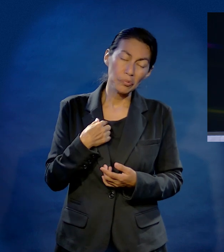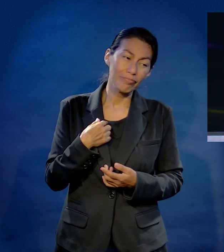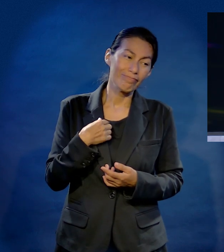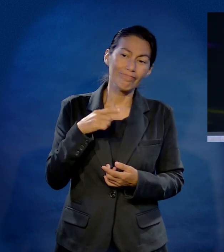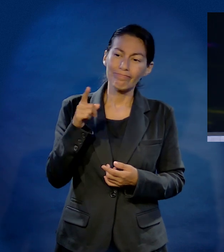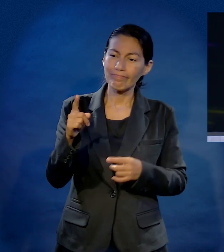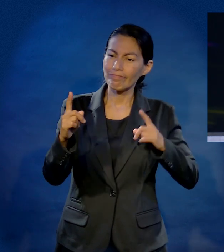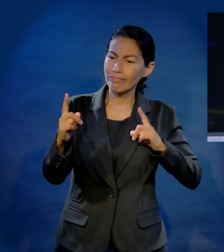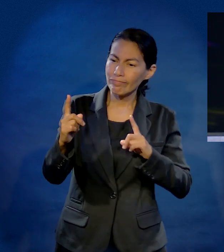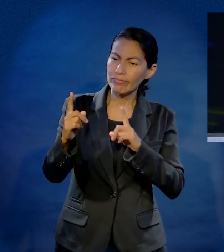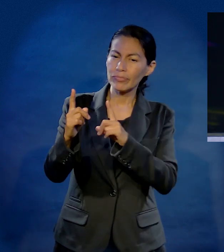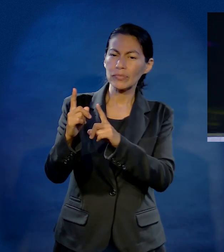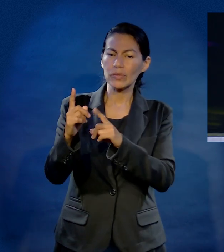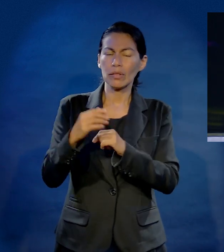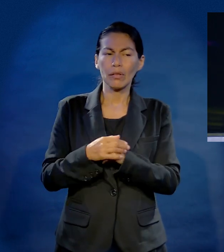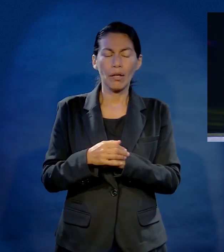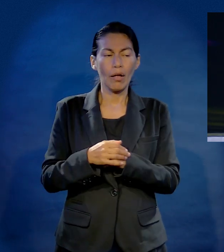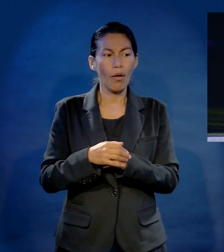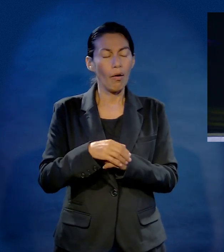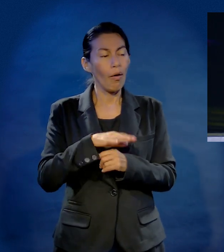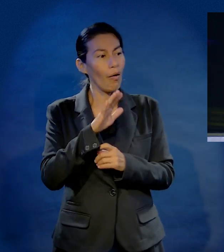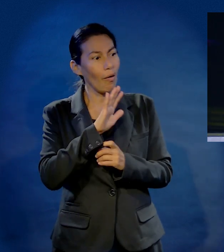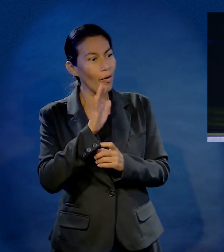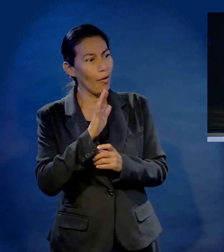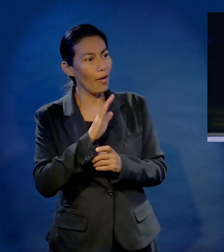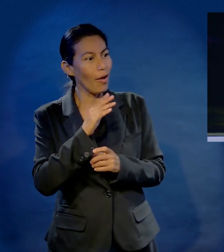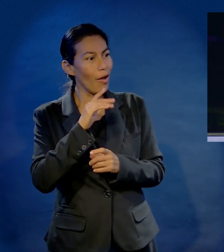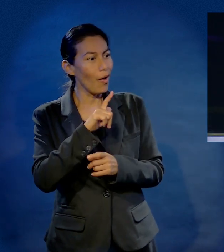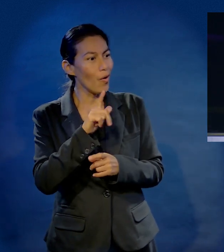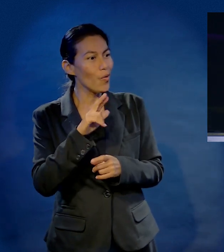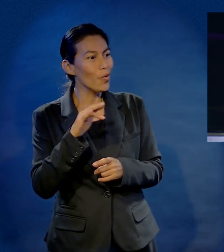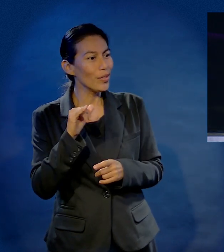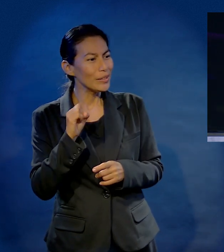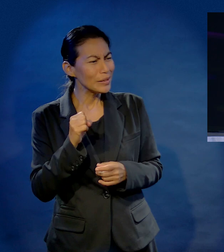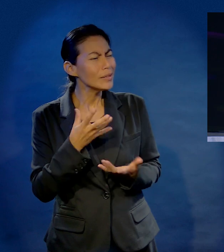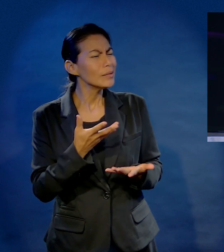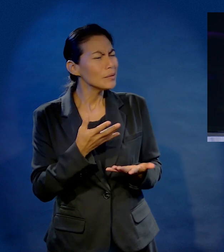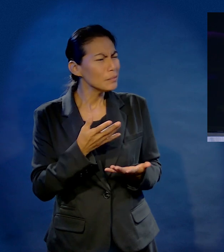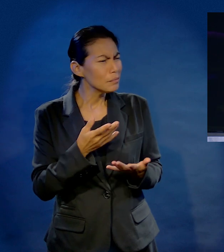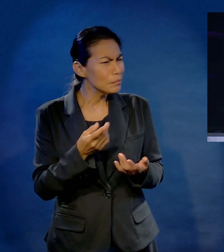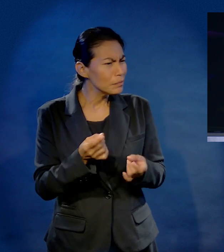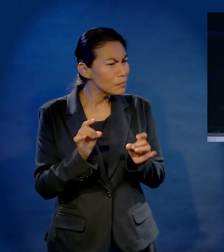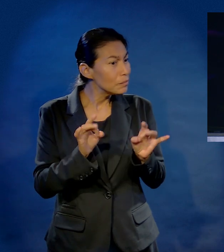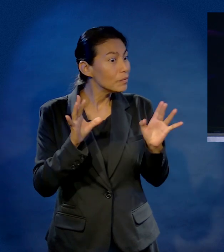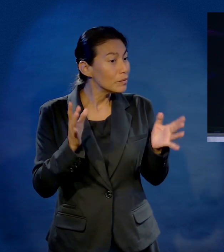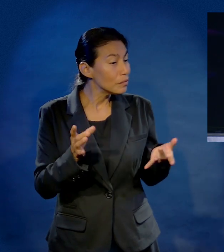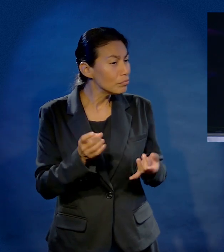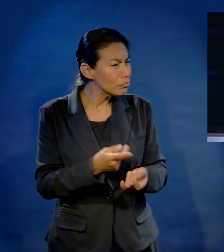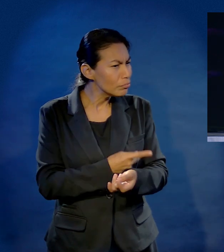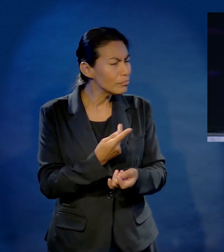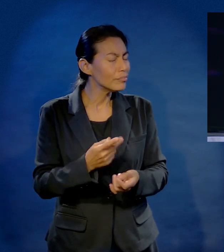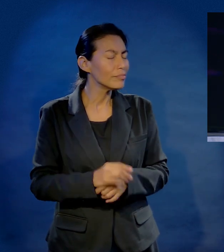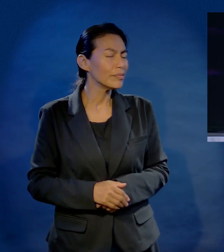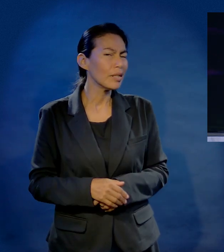pena era, pues, que no me habían hecho caso. Y llegué y dice, ¿qué pasó, Luisito? Aquí, pastor, traigo una pena. ¿Por qué?